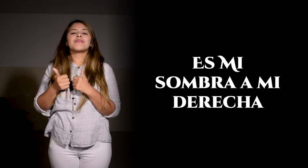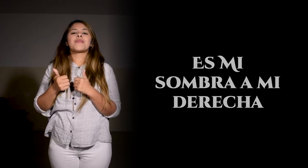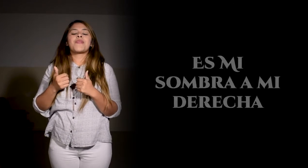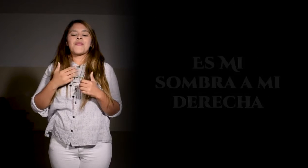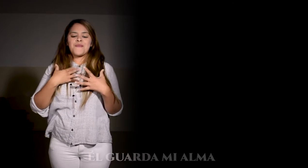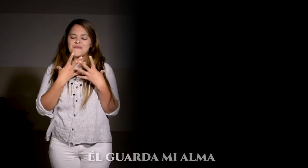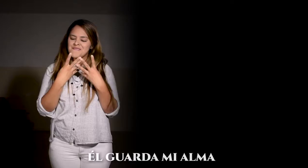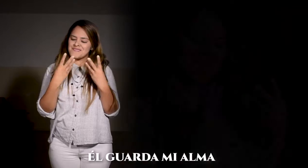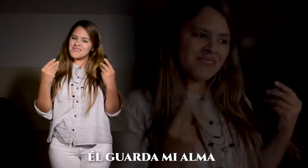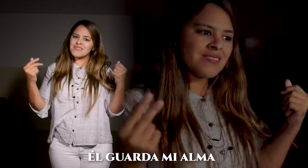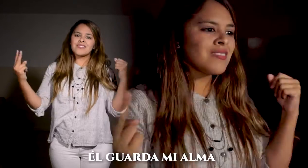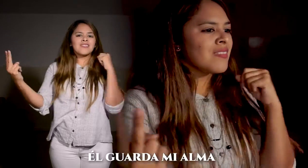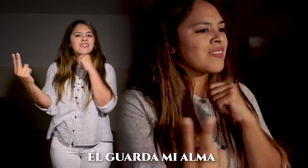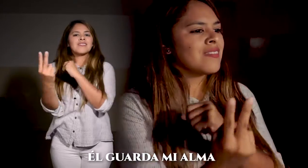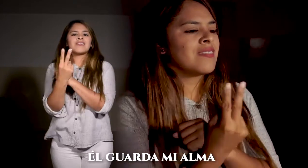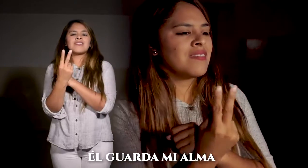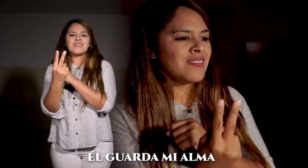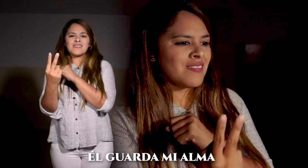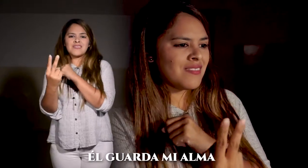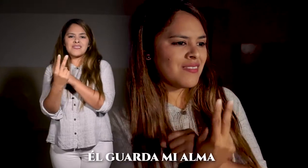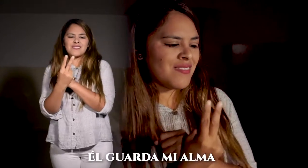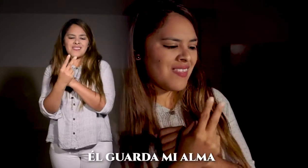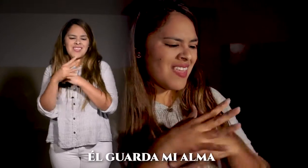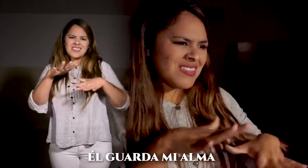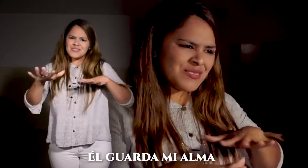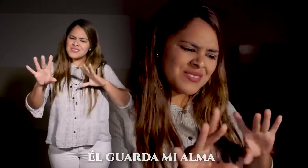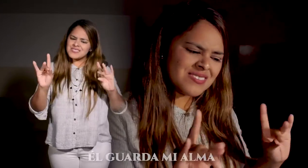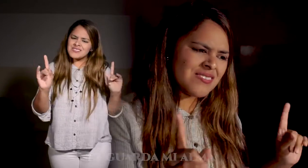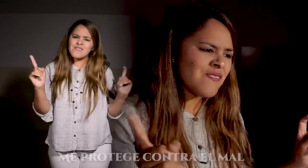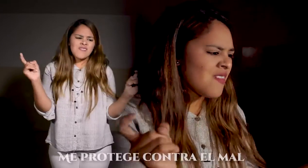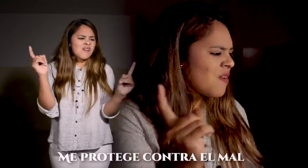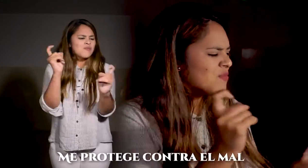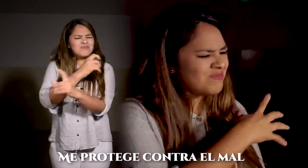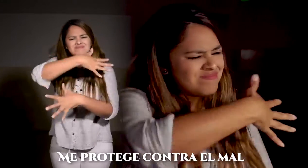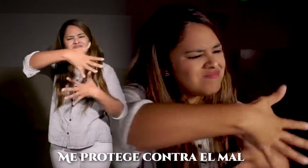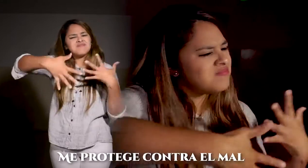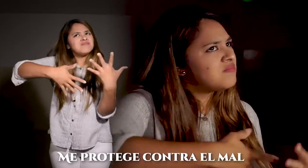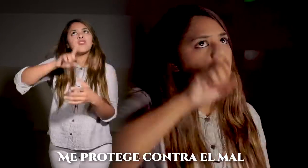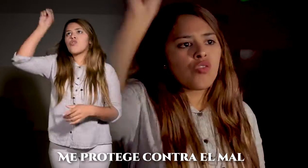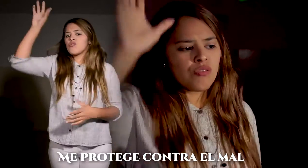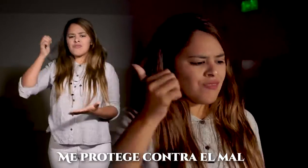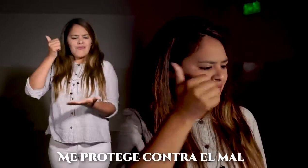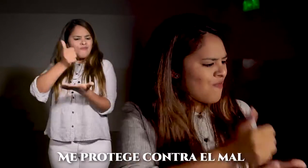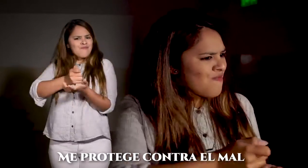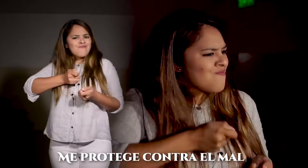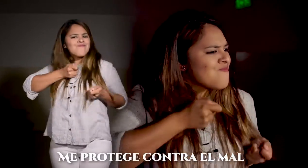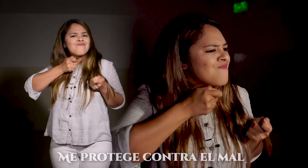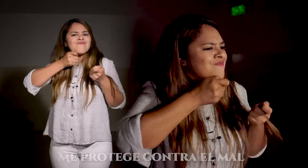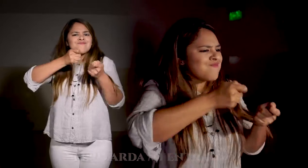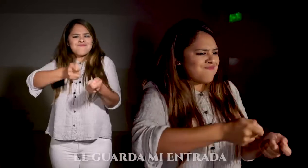Él guarda mi alma me protege contra el mal Él